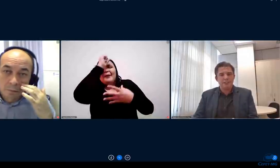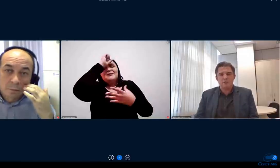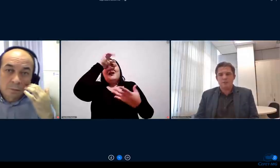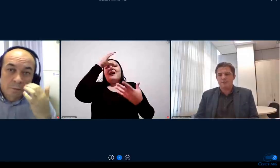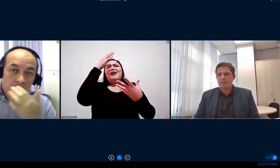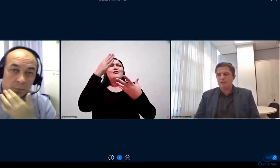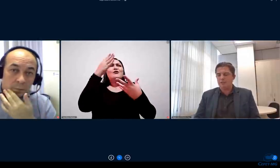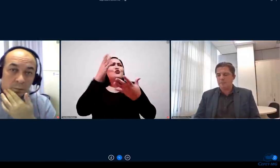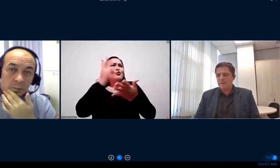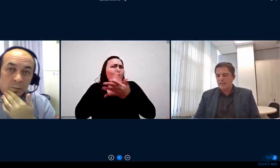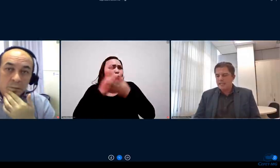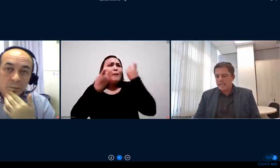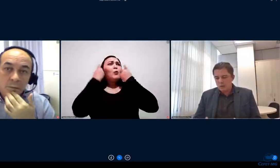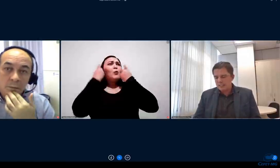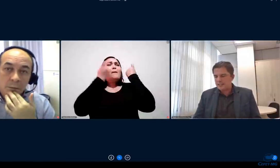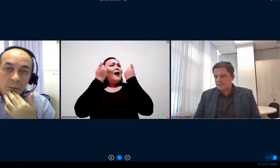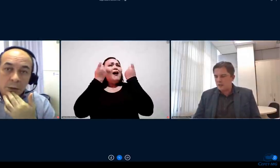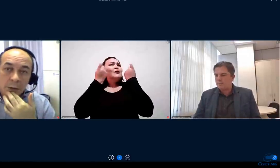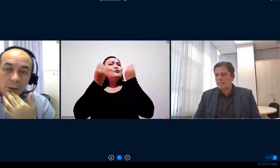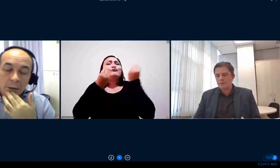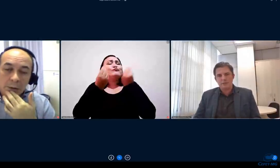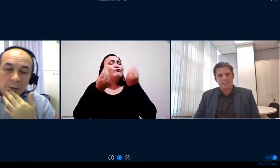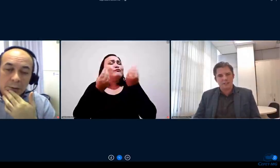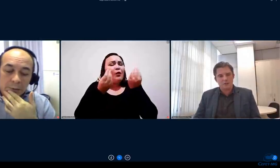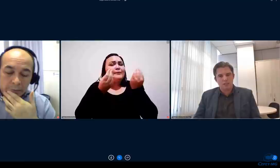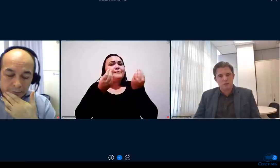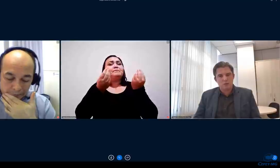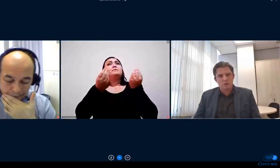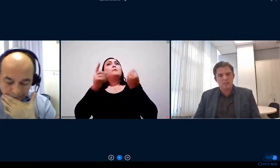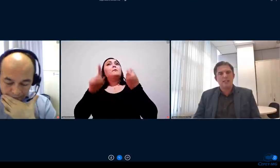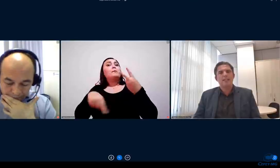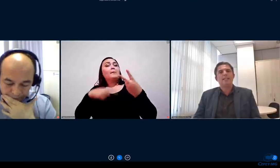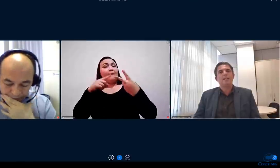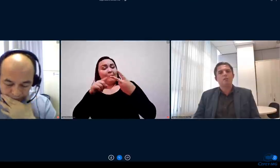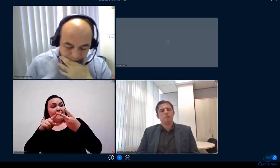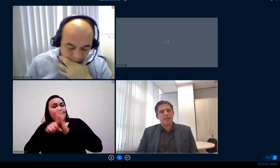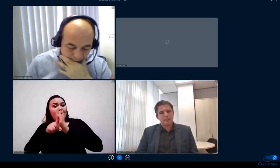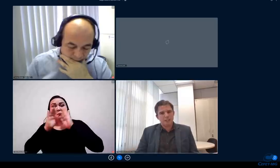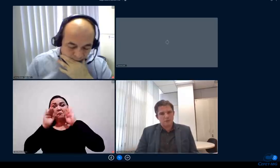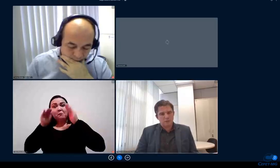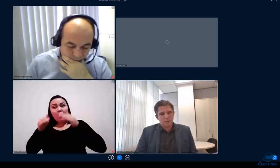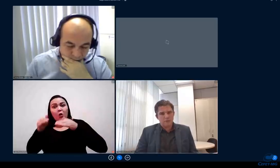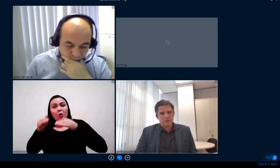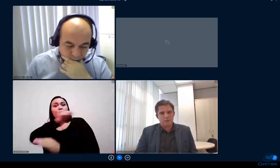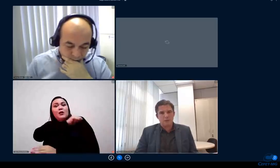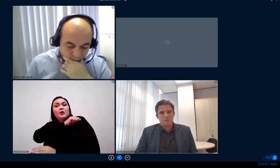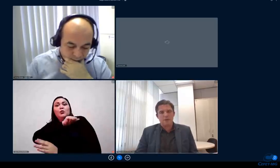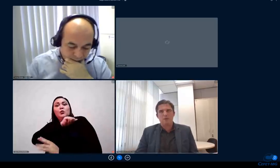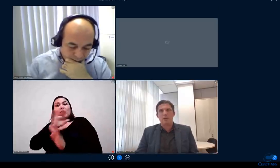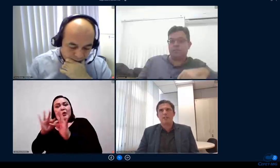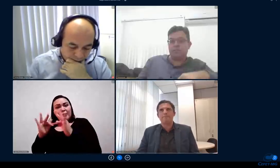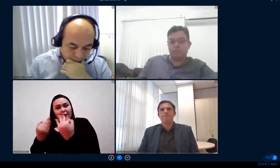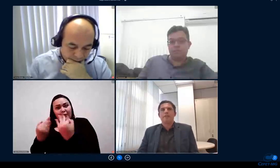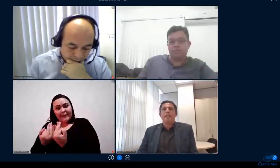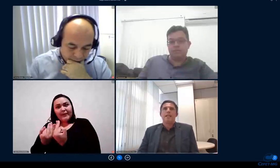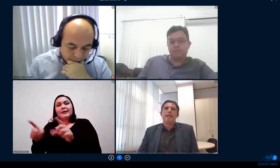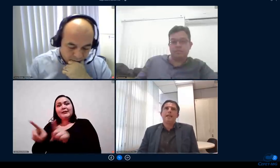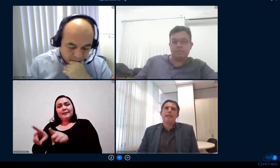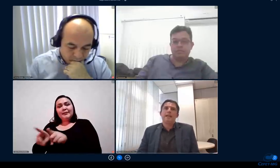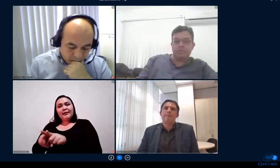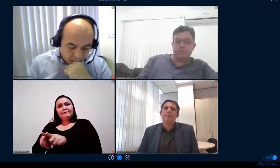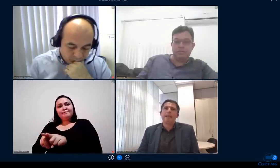permanente como é foi isso e a outra questão mais voltada aos alunos e aos pais dos alunos que nos acompanham agora